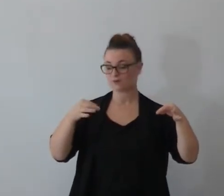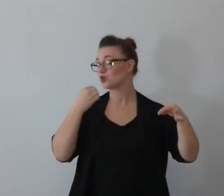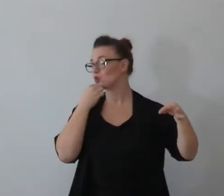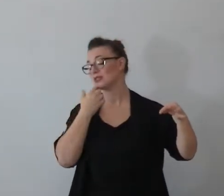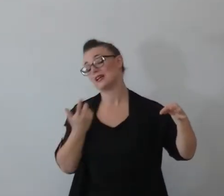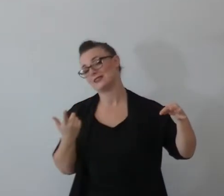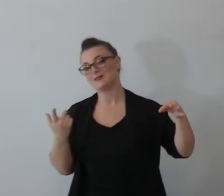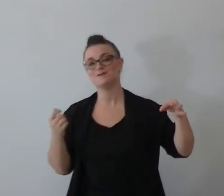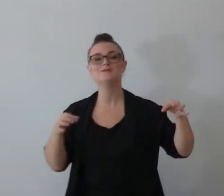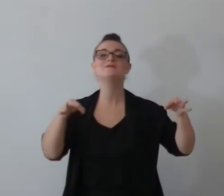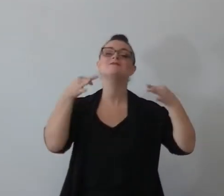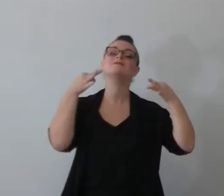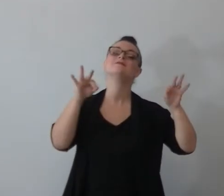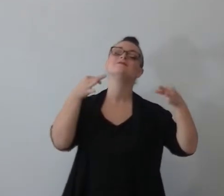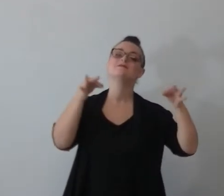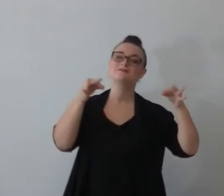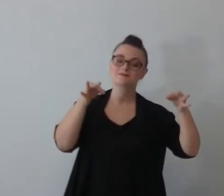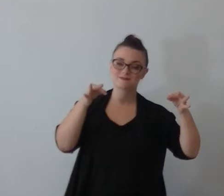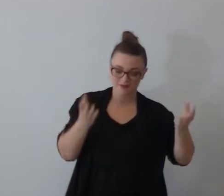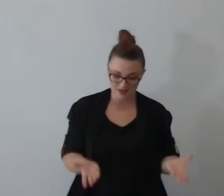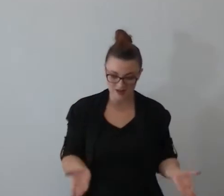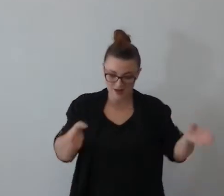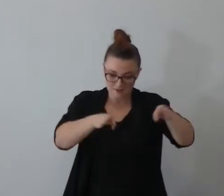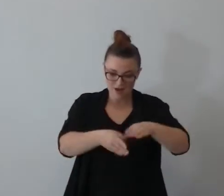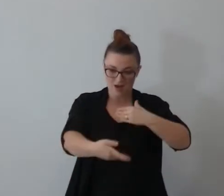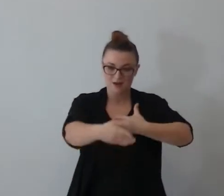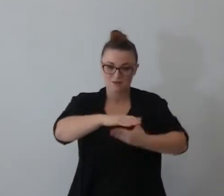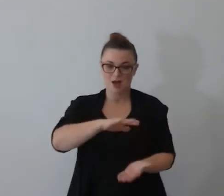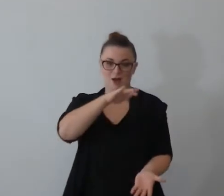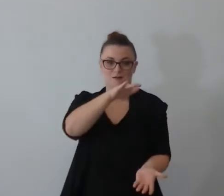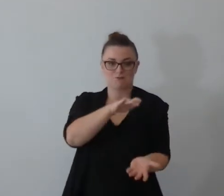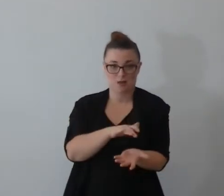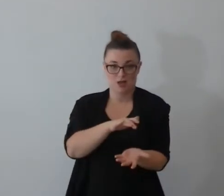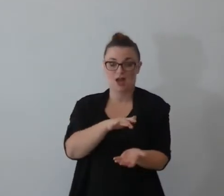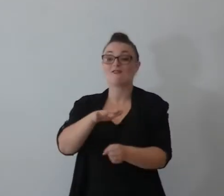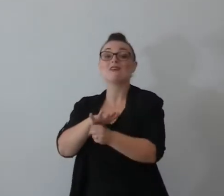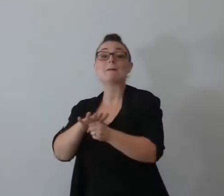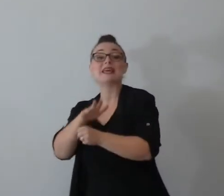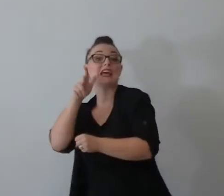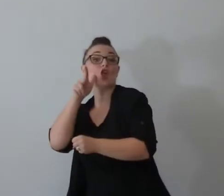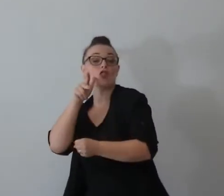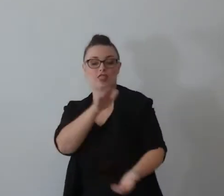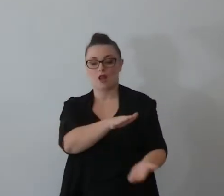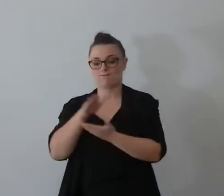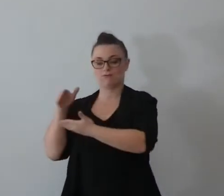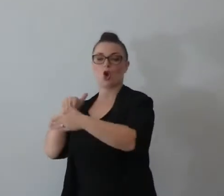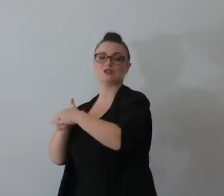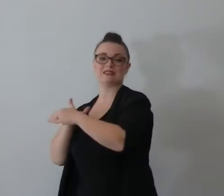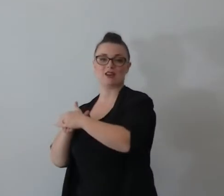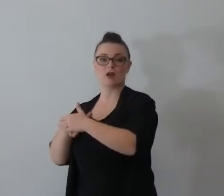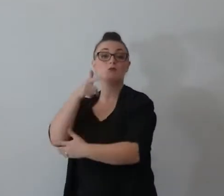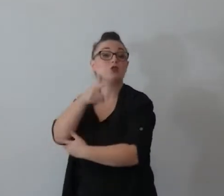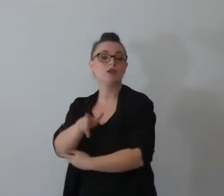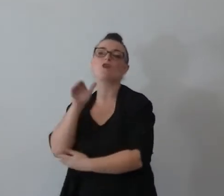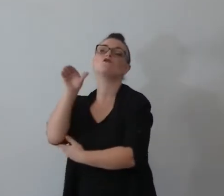grudo come il cazzoglio questo telo veniva conservato dalla famiglia della donna perché se poi il